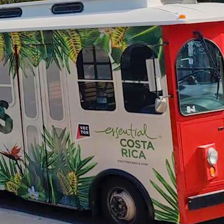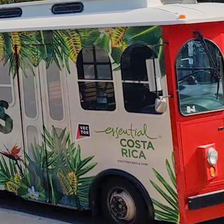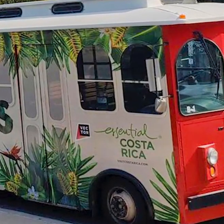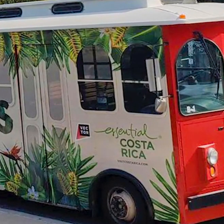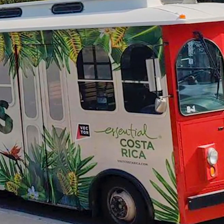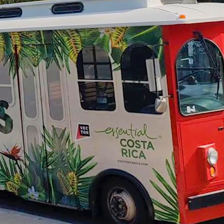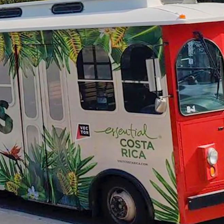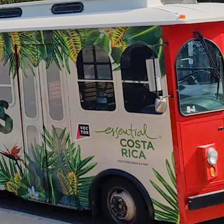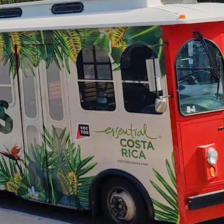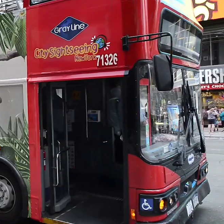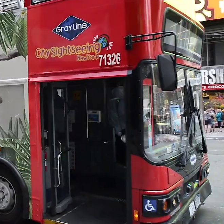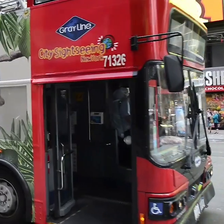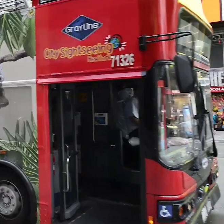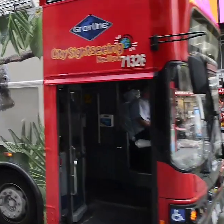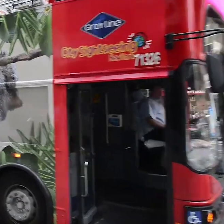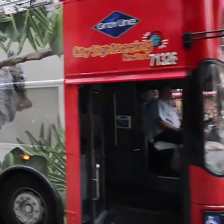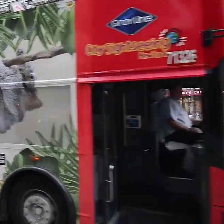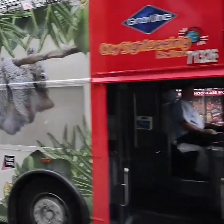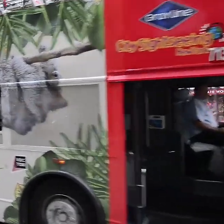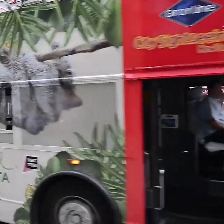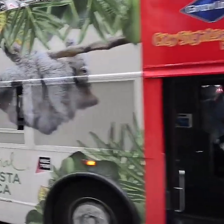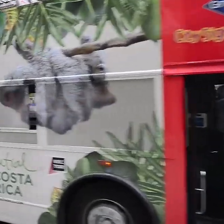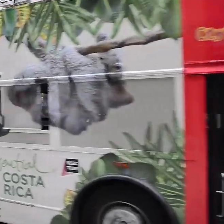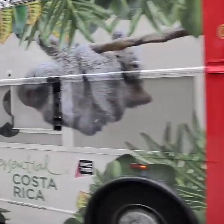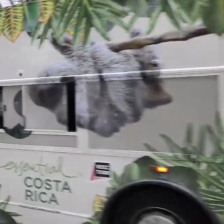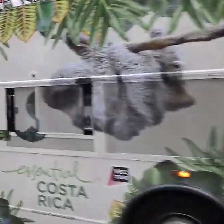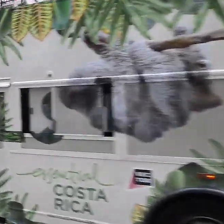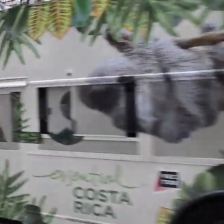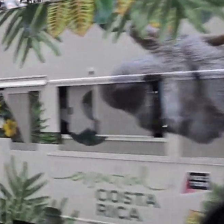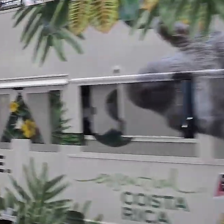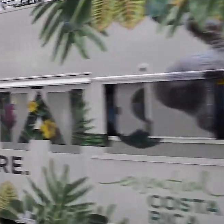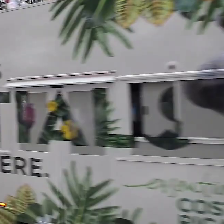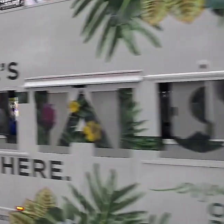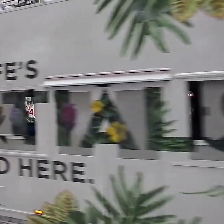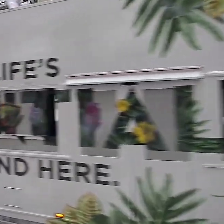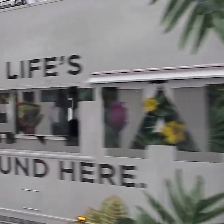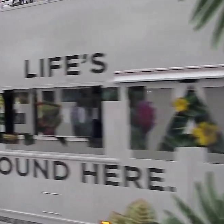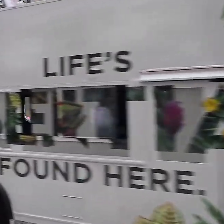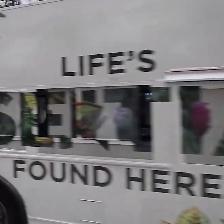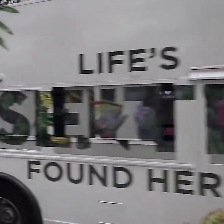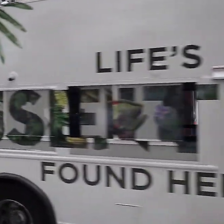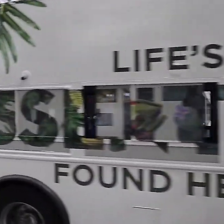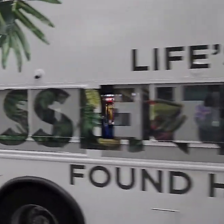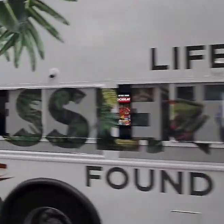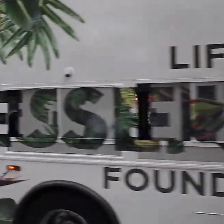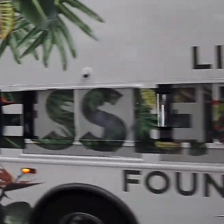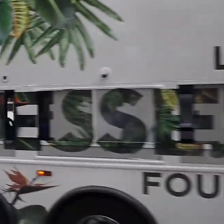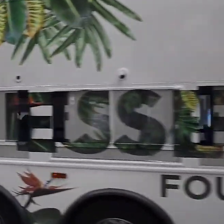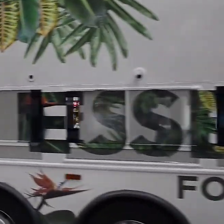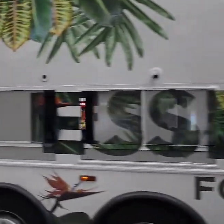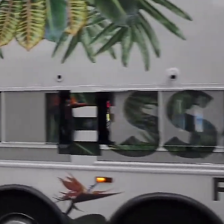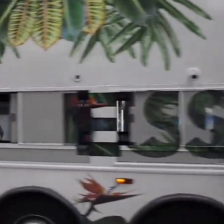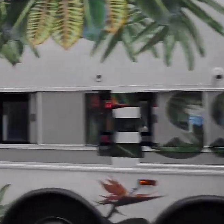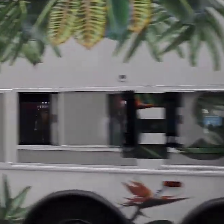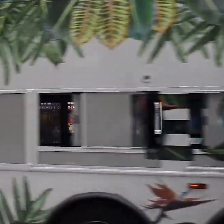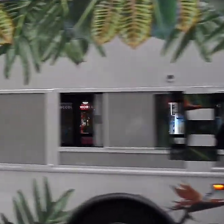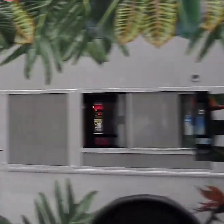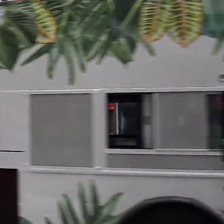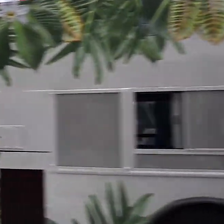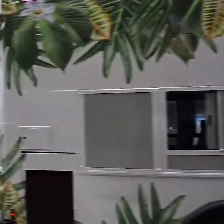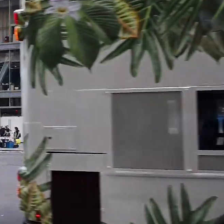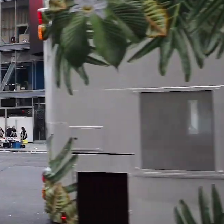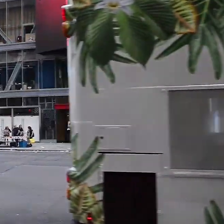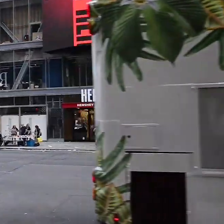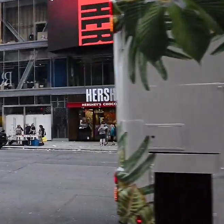varios trole buses, en total 25. De igual manera, en la ciudad de Toronto, una flotilla de taxis están activos con información sobre